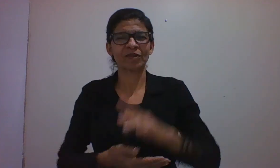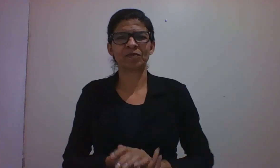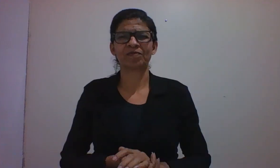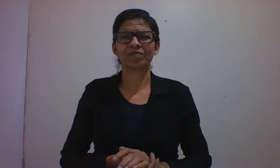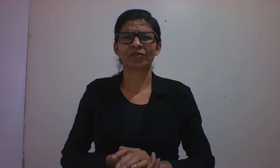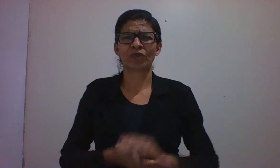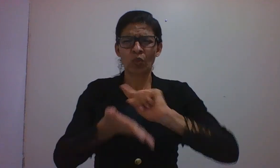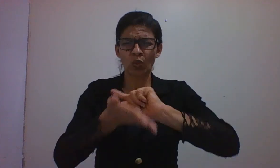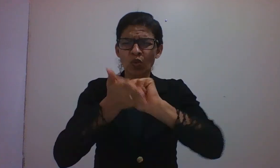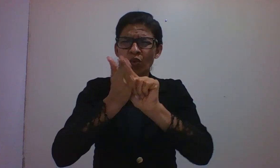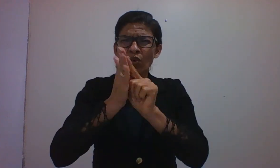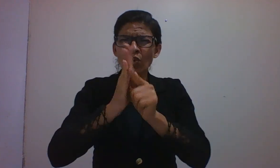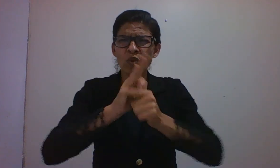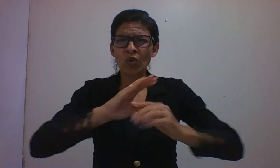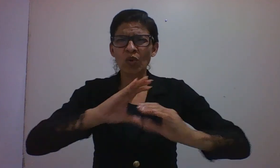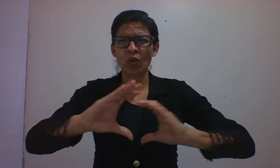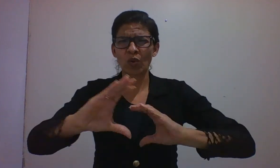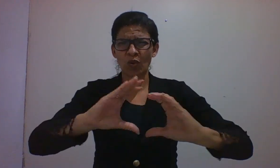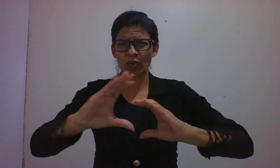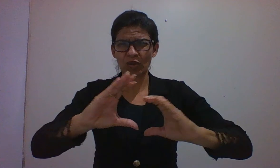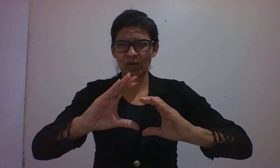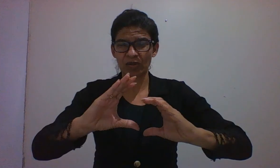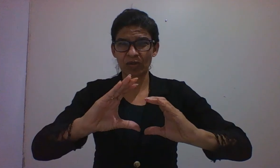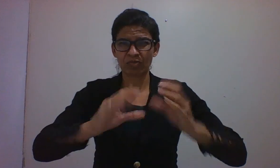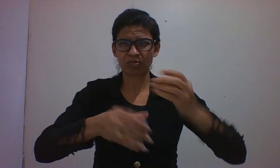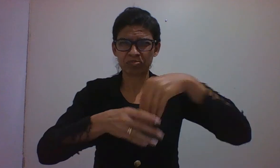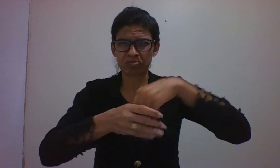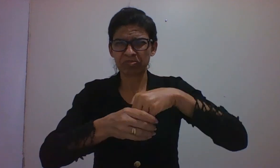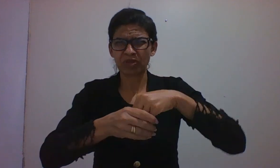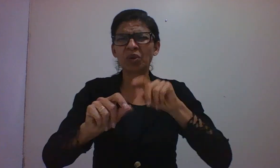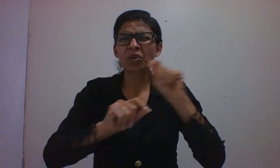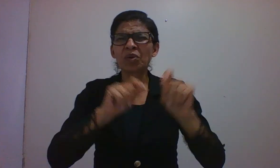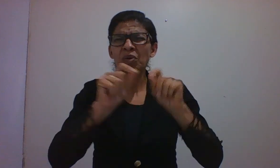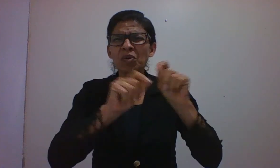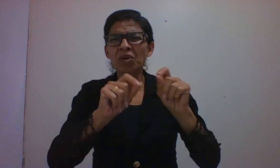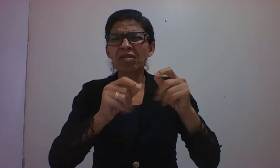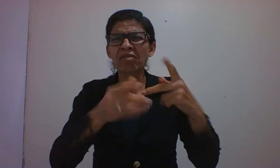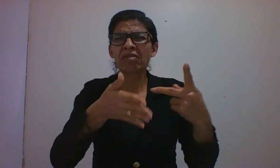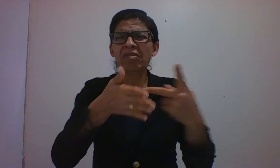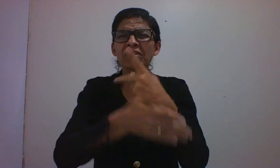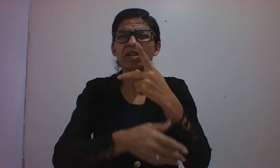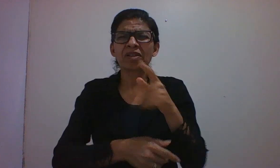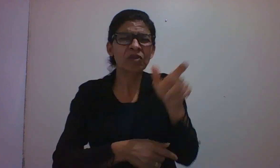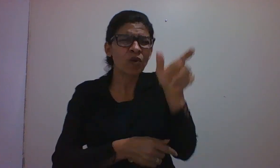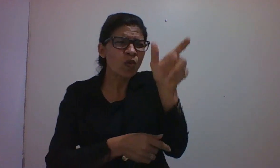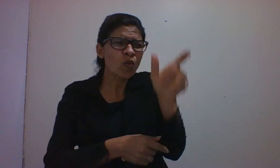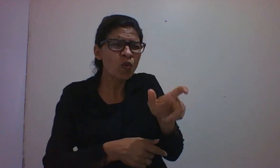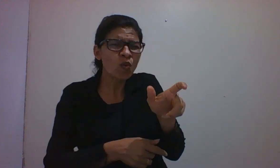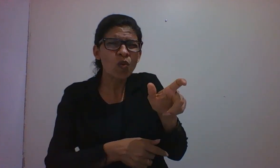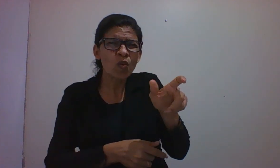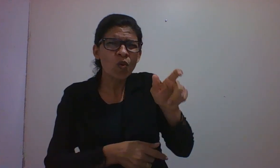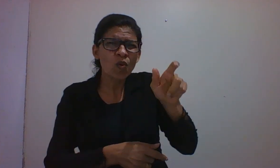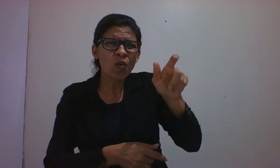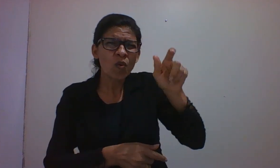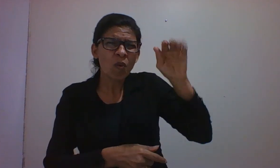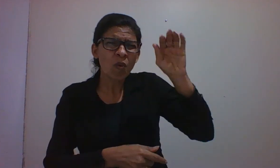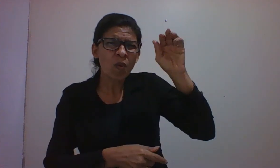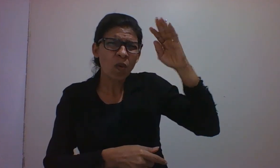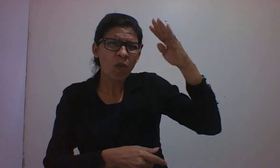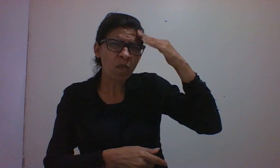elementos da comunicação, o que gera o humor e a morte de um dos personagens do vídeo? Quem vai ser o primeiro?